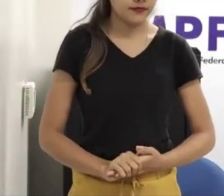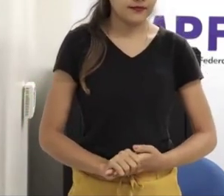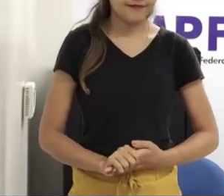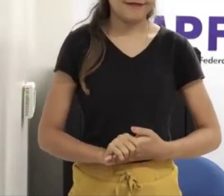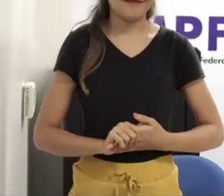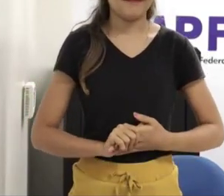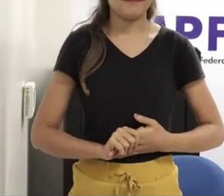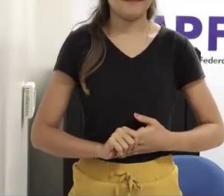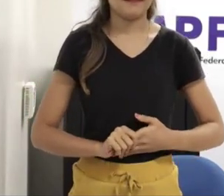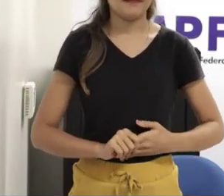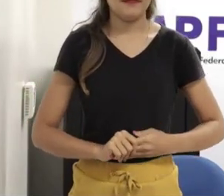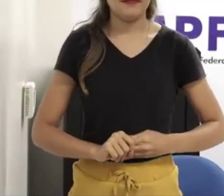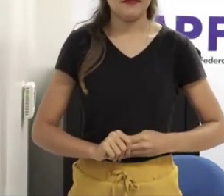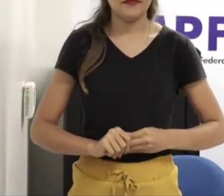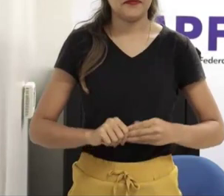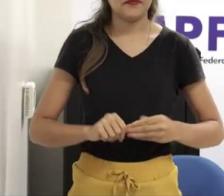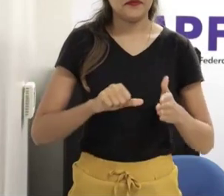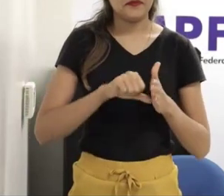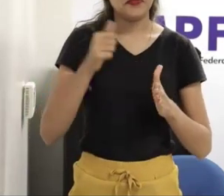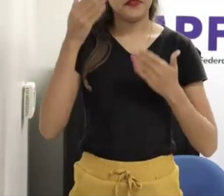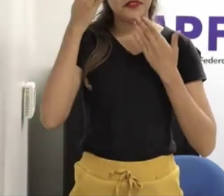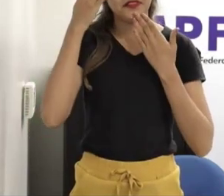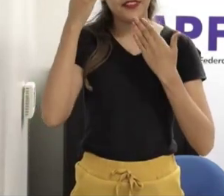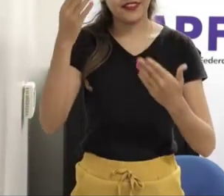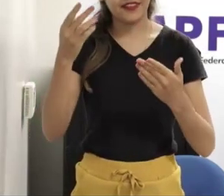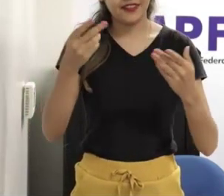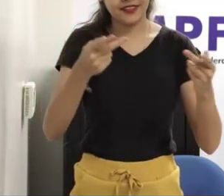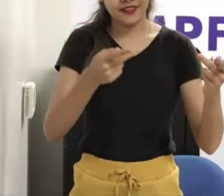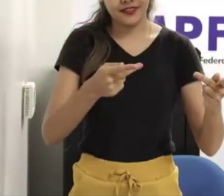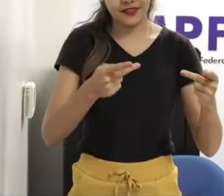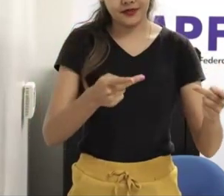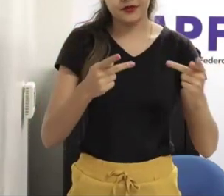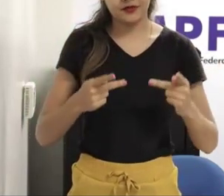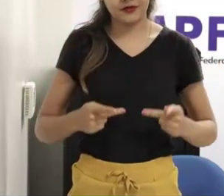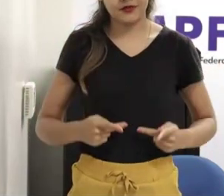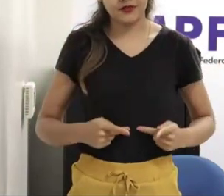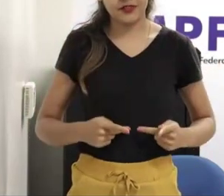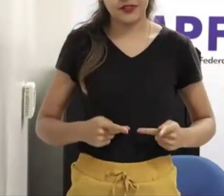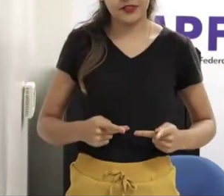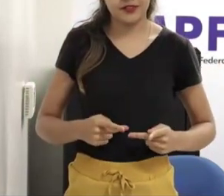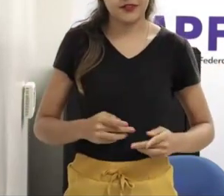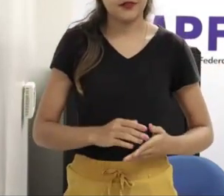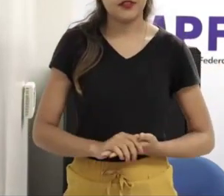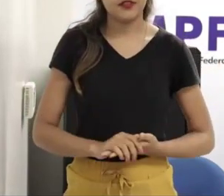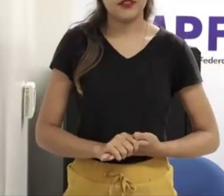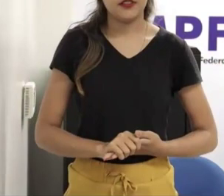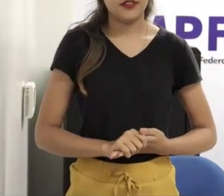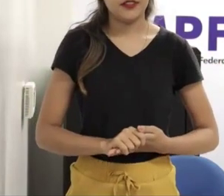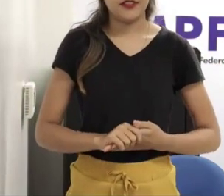Primeiramente, obrigado pelo convite. Fico lisonjeado de poder participar